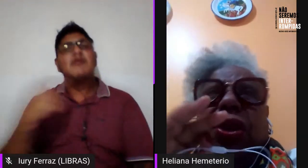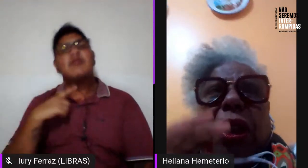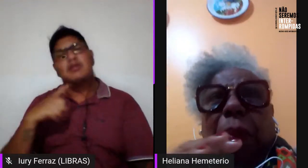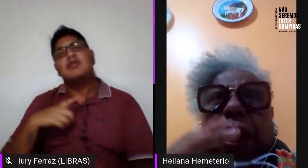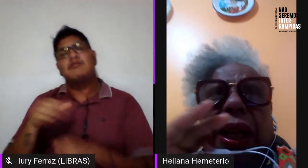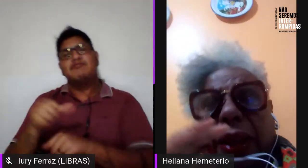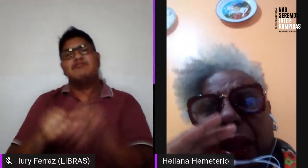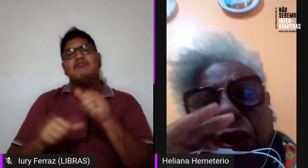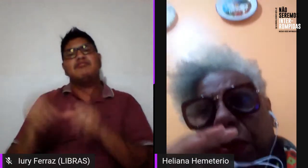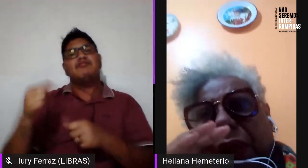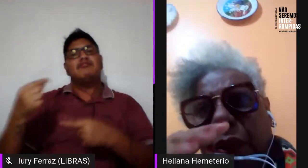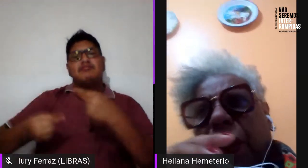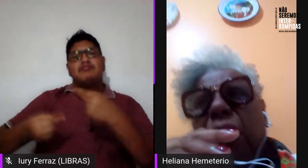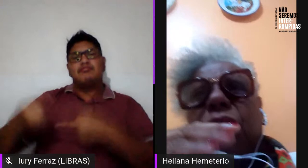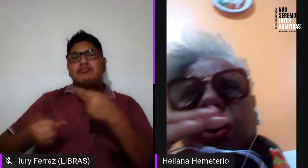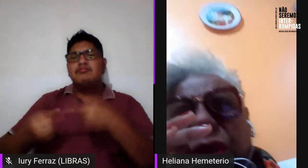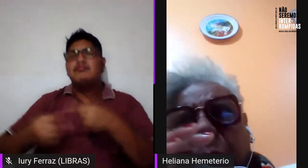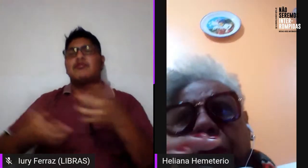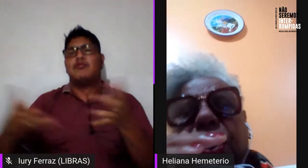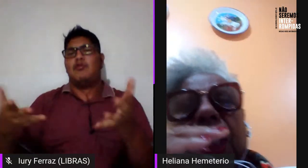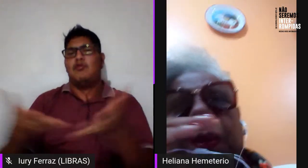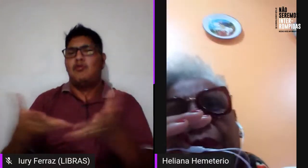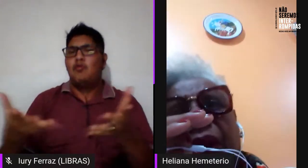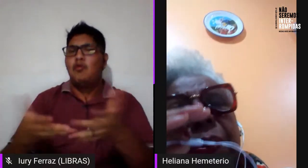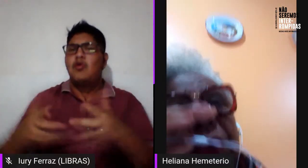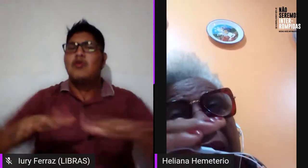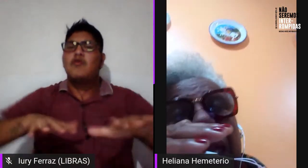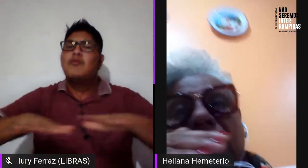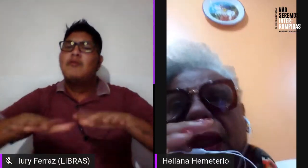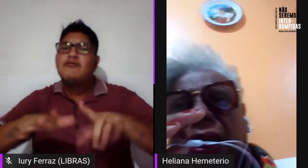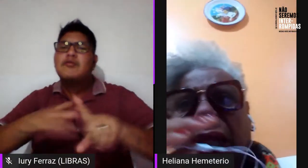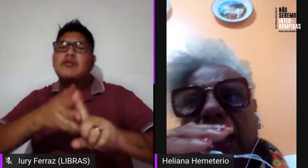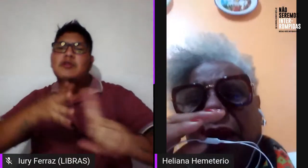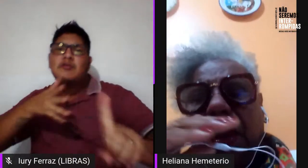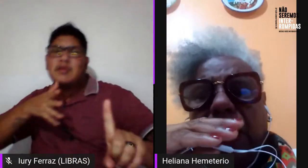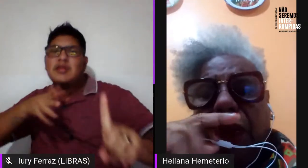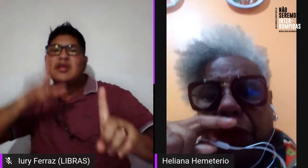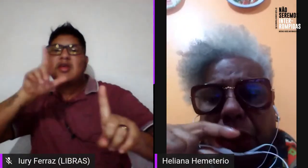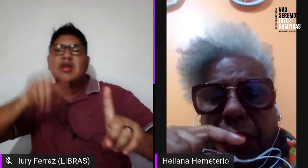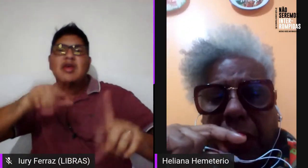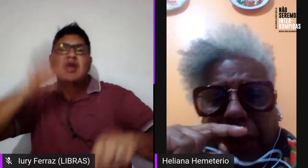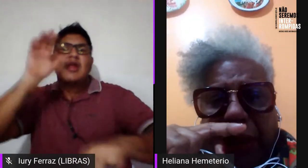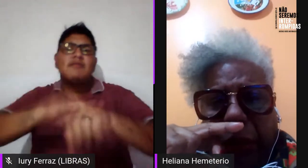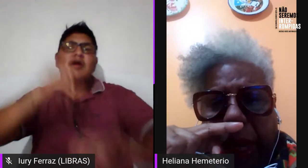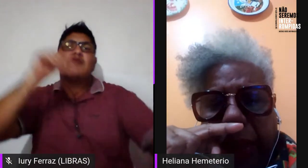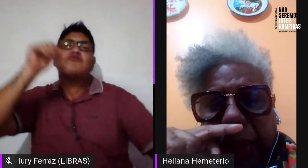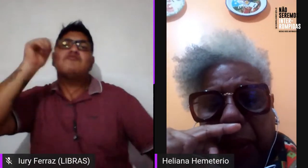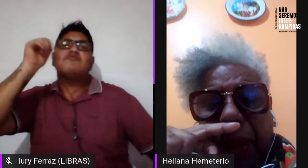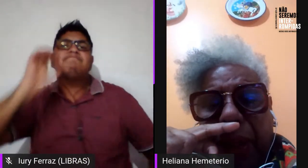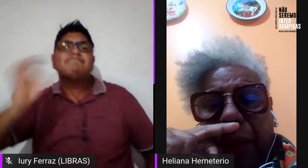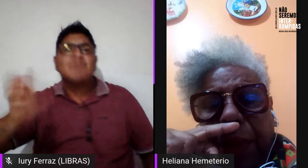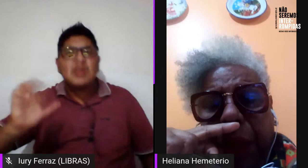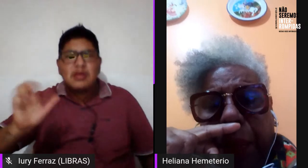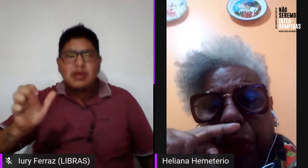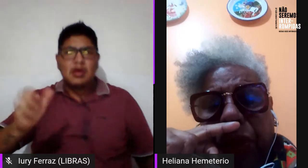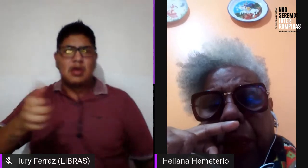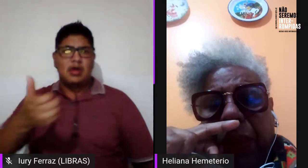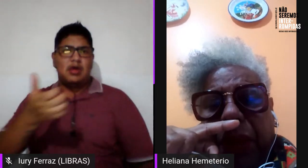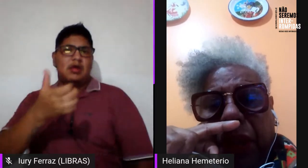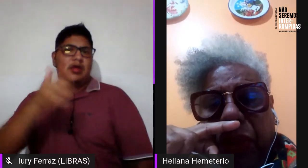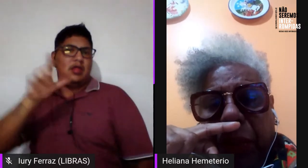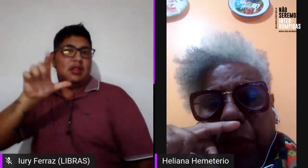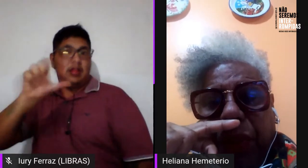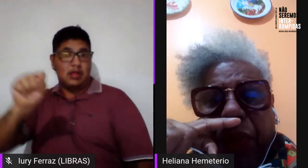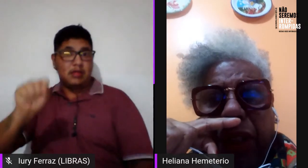E hoje em dia, a parada LGBT de Belo Horizonte é puxada por gays e lésbicos e travestis transsexuals. Depois